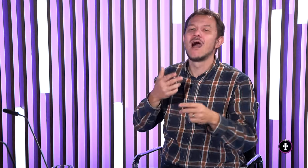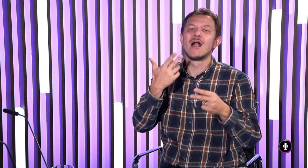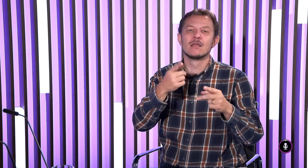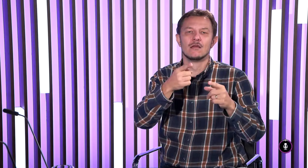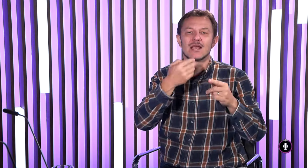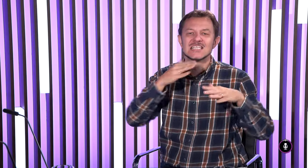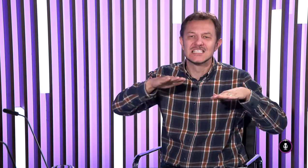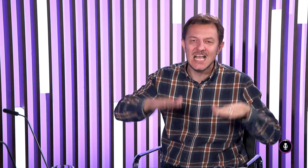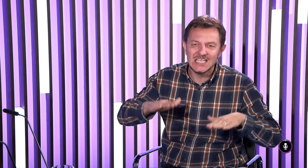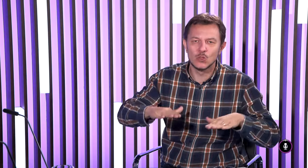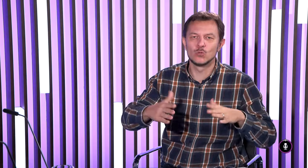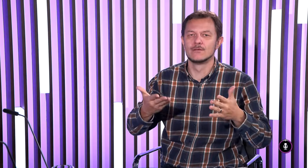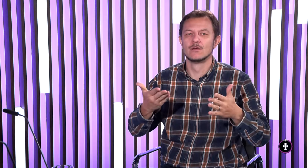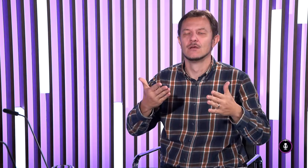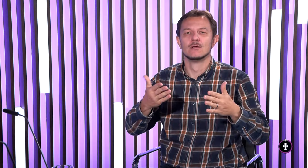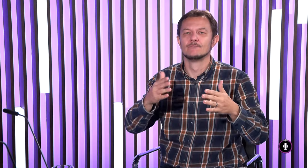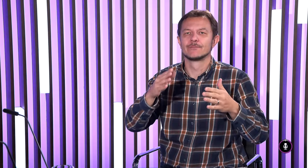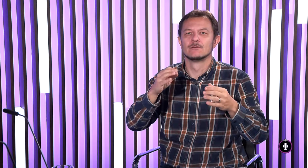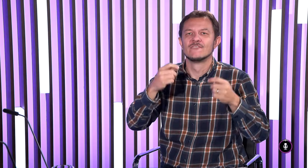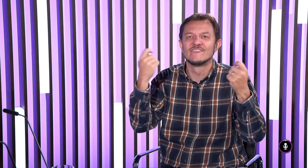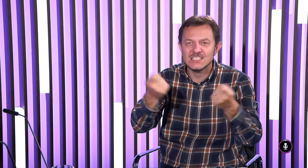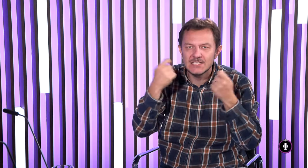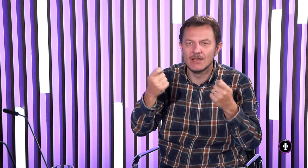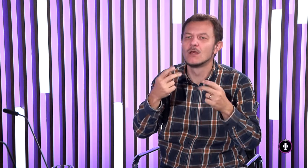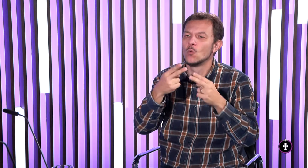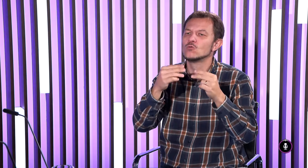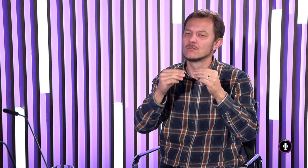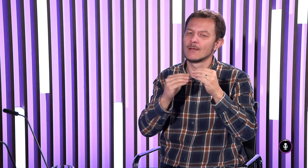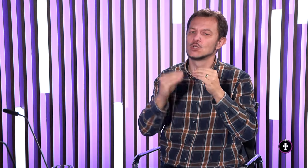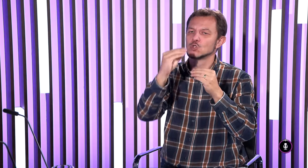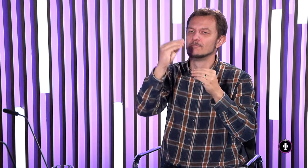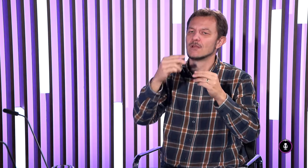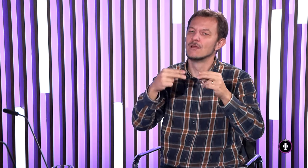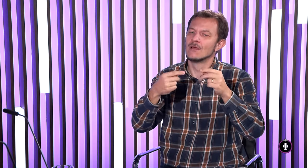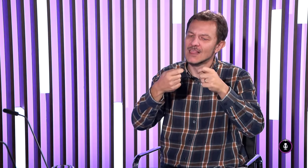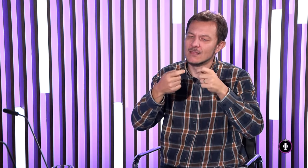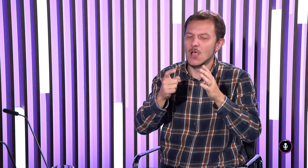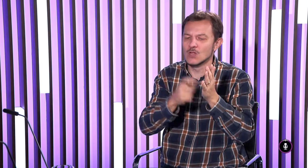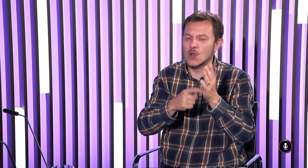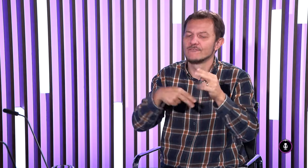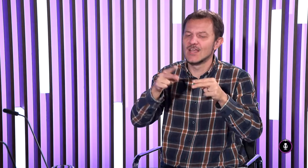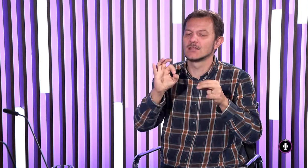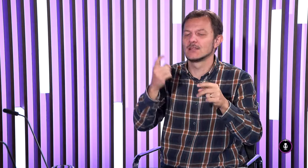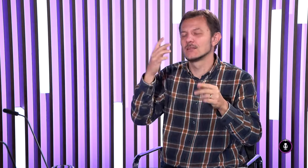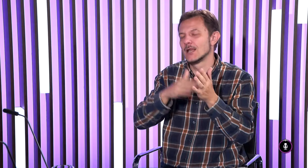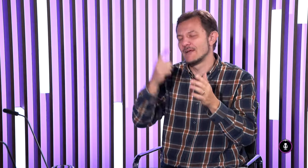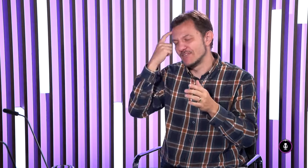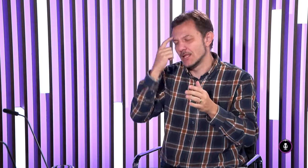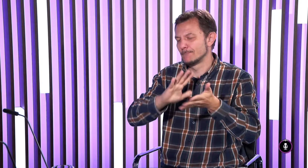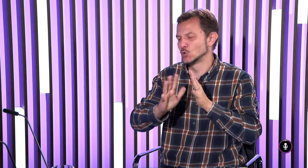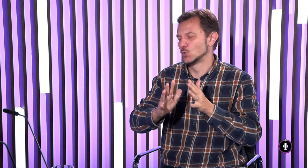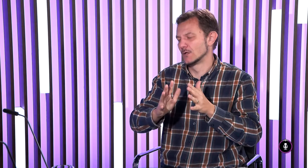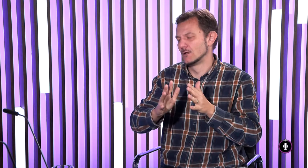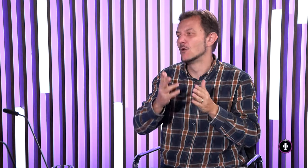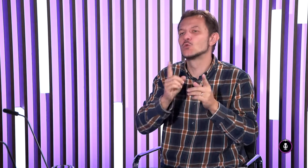sú také Dx, sú také vizuálnejšie tie posunky v tom medzinárodnom posunkovanie. Alebo nejaké zasadnutie, keď je už, tak tam už je